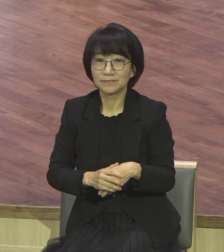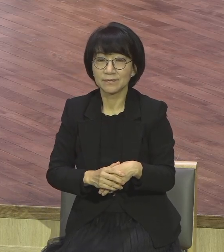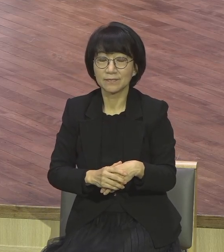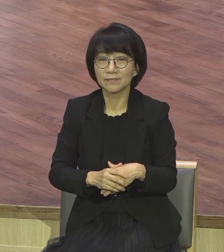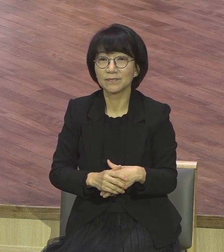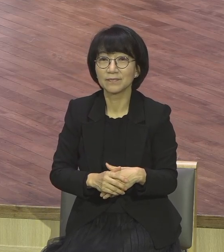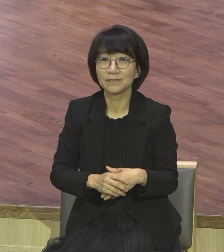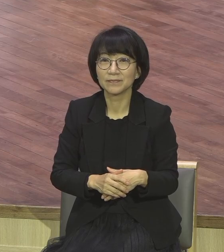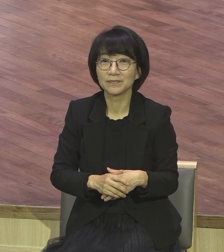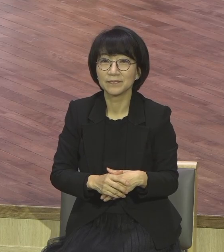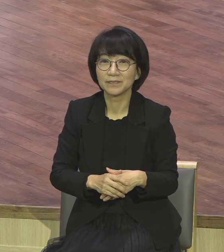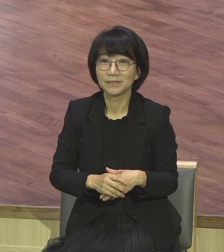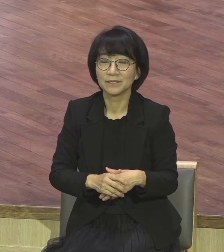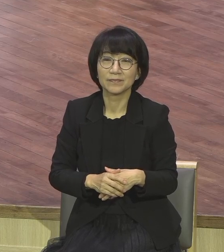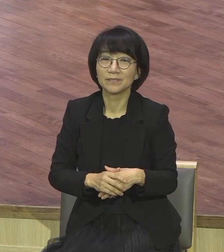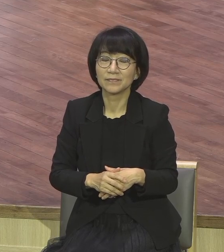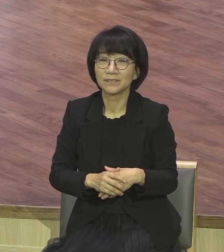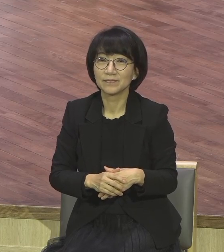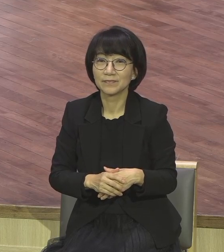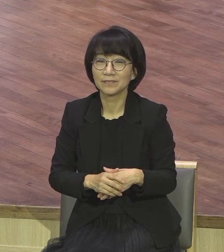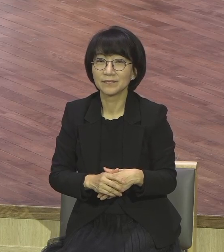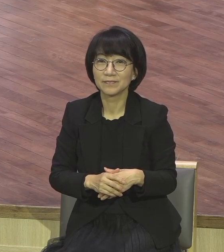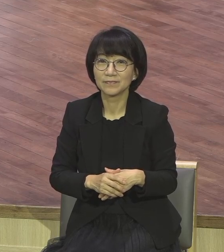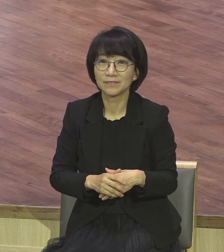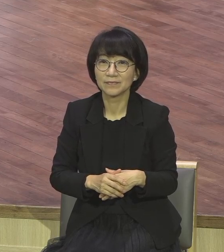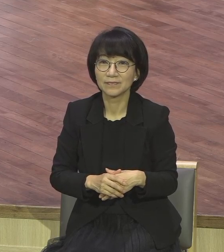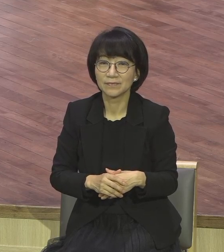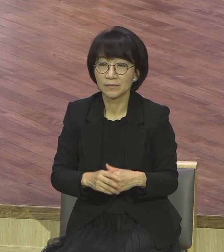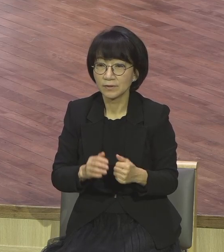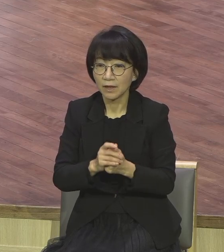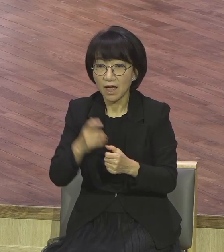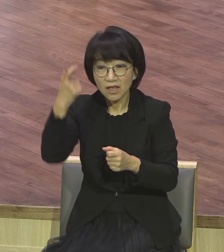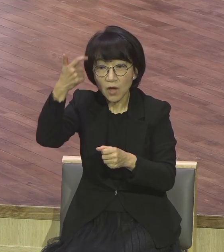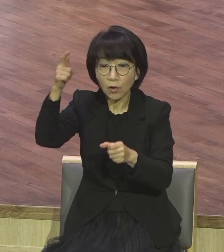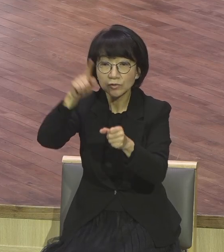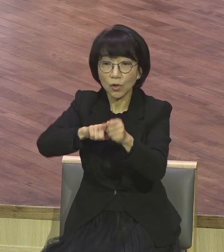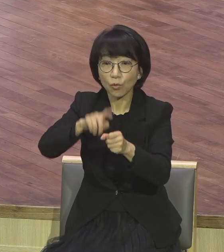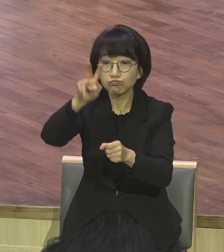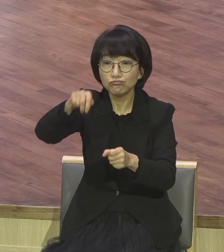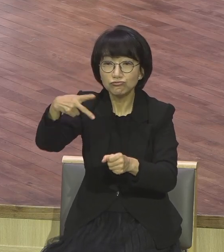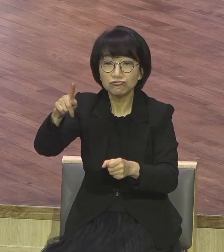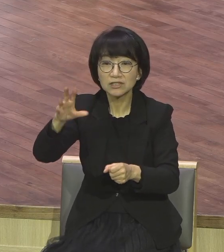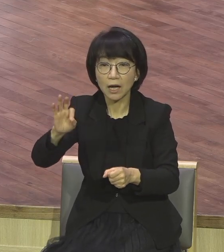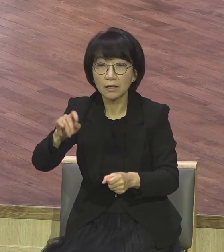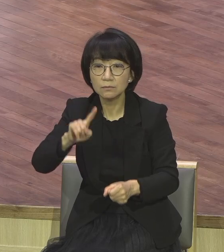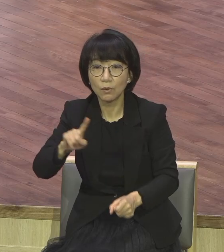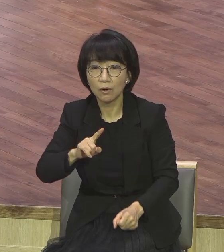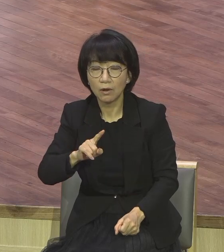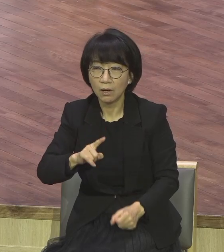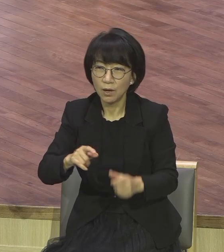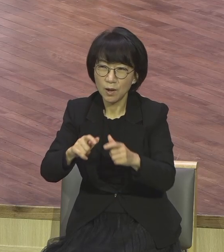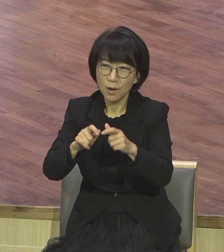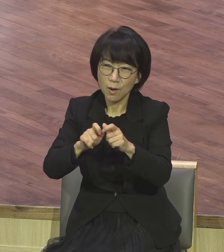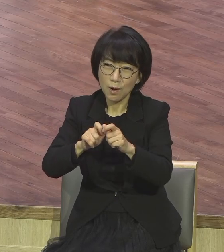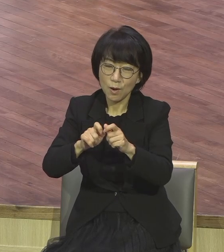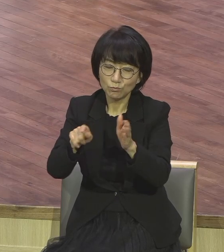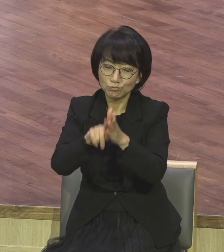무장. 이 말을 못 알아야 돼요. 보통 사람들은. 영적 무장이 뭔지도 몰라. 영적 무장 처음 한 적도 없어. 왜냐하면